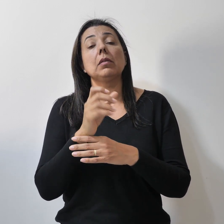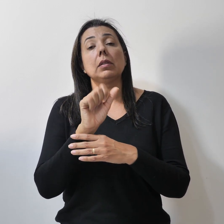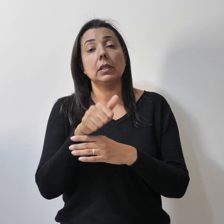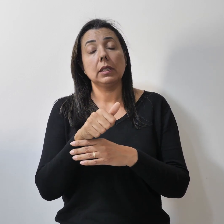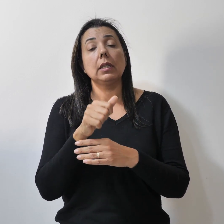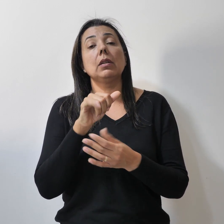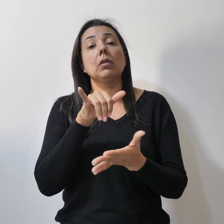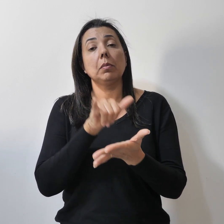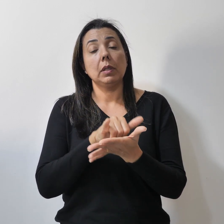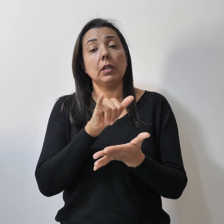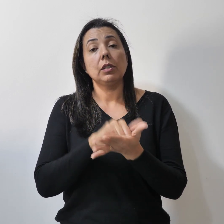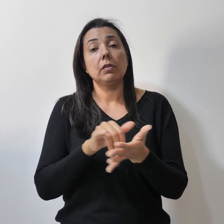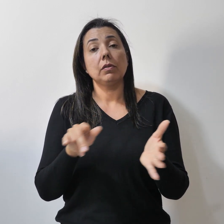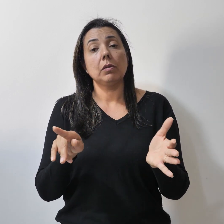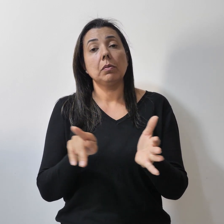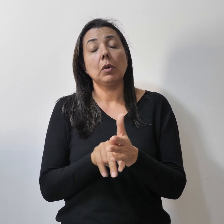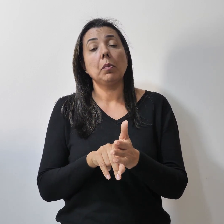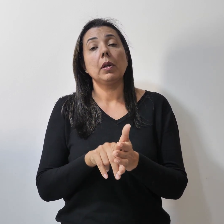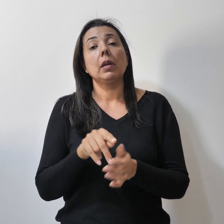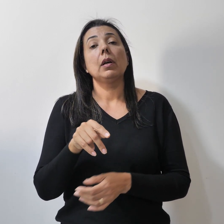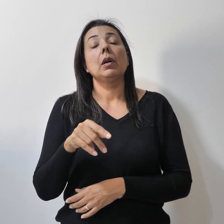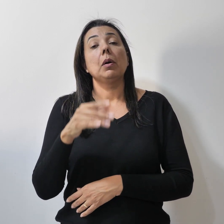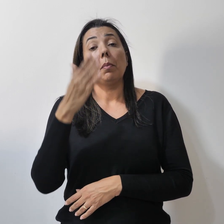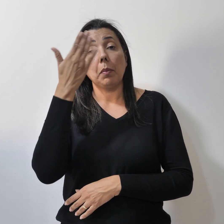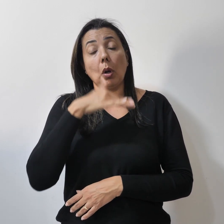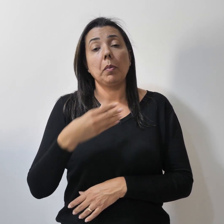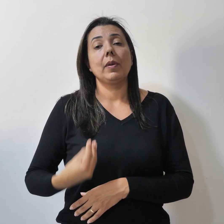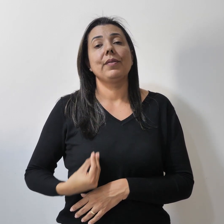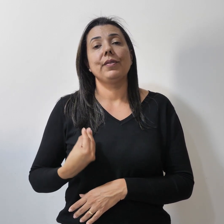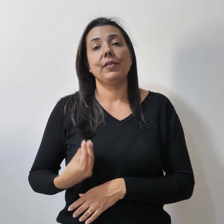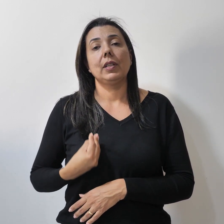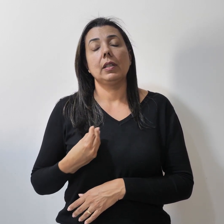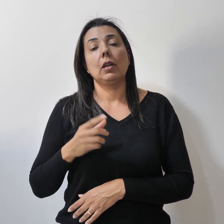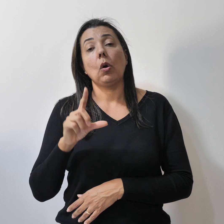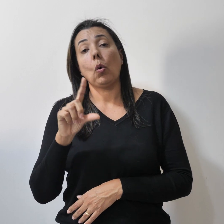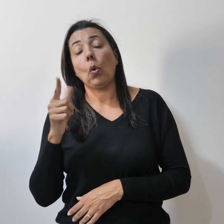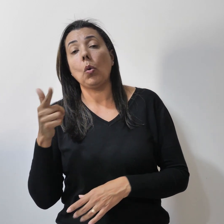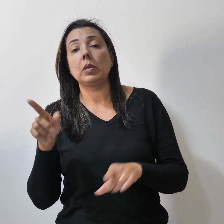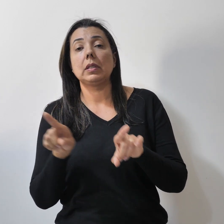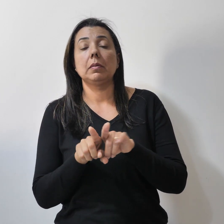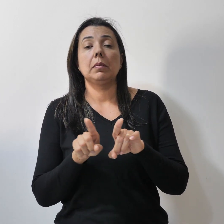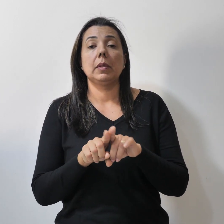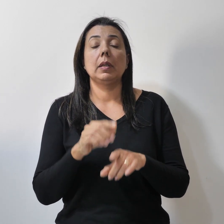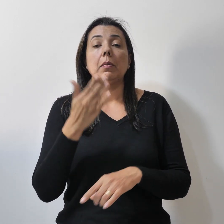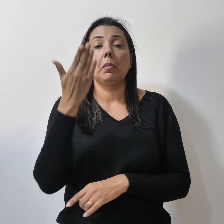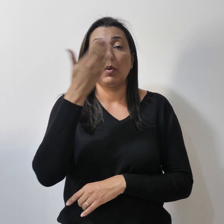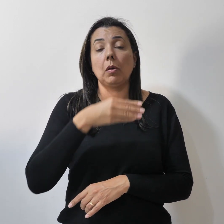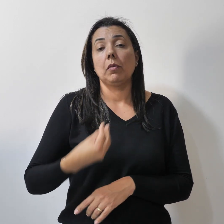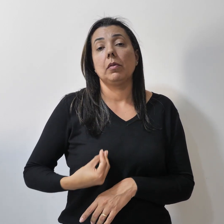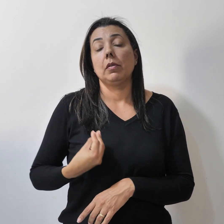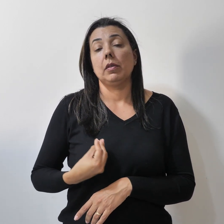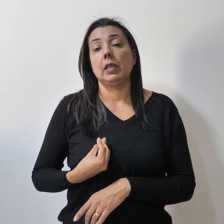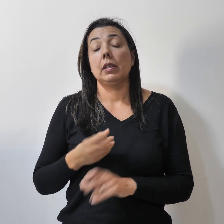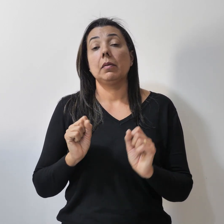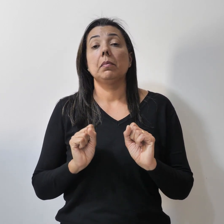aplicativo da Prova de Vida. Outras formas de fazer a prova de vida. Aposentados e